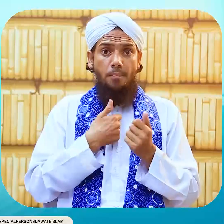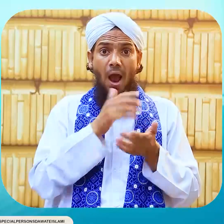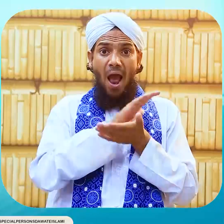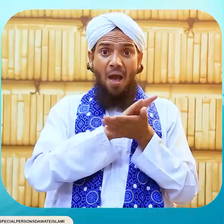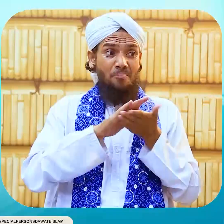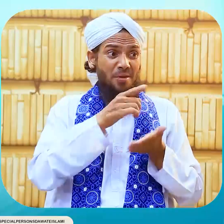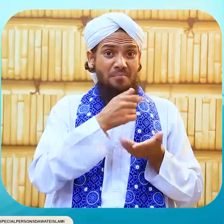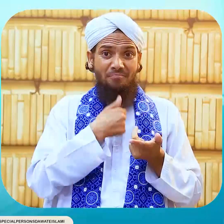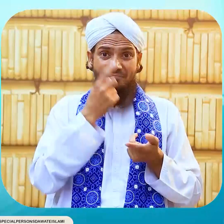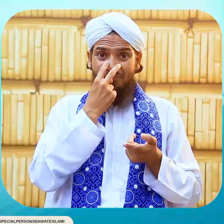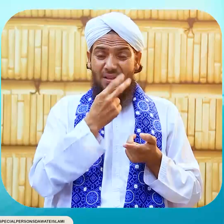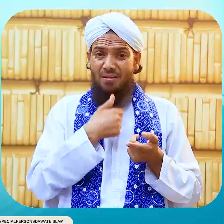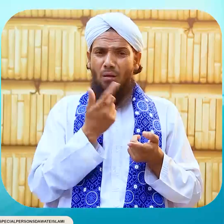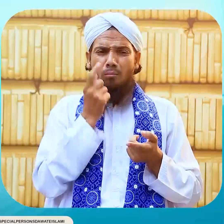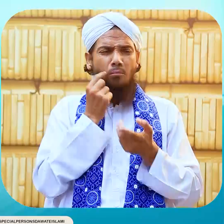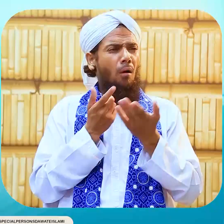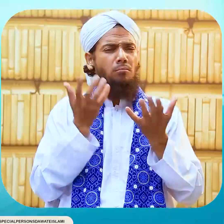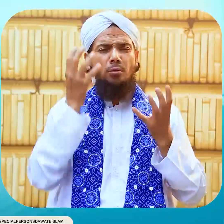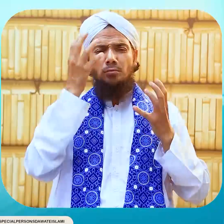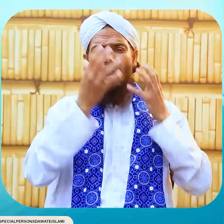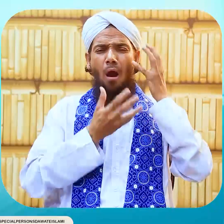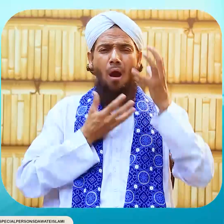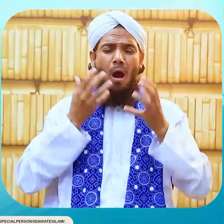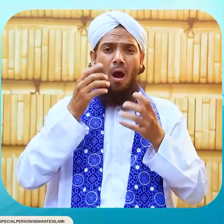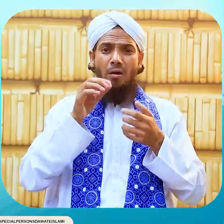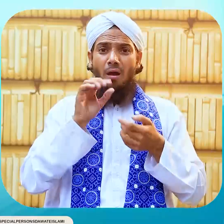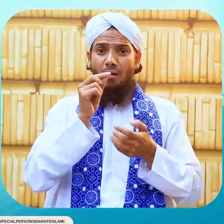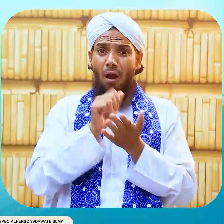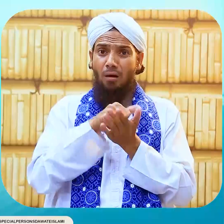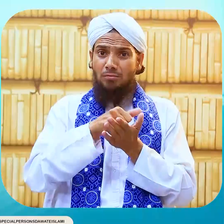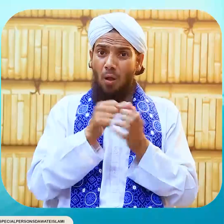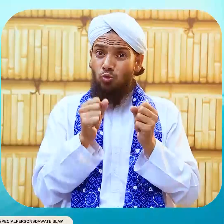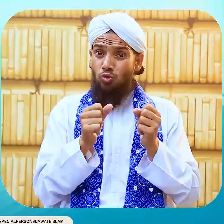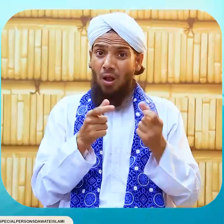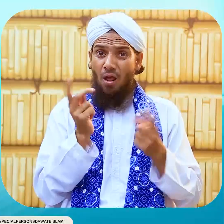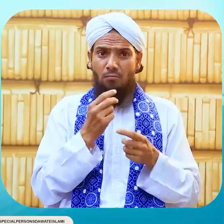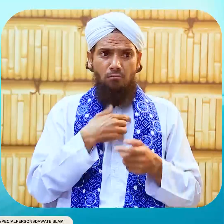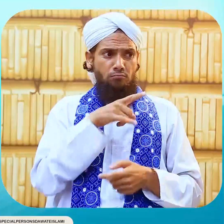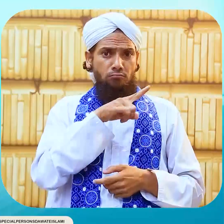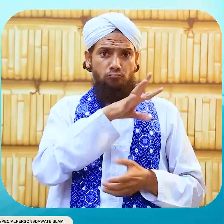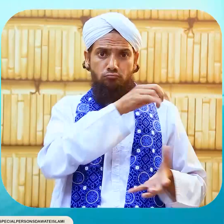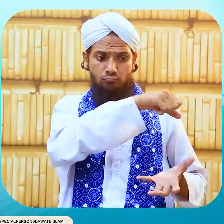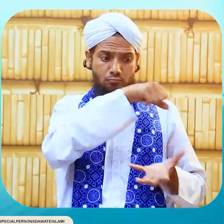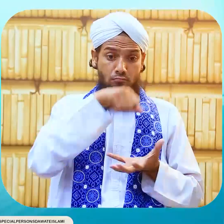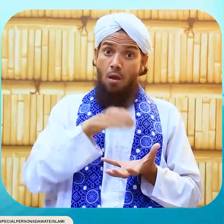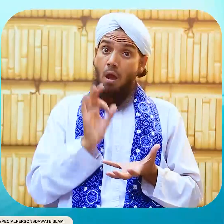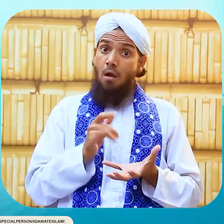اللہ ہی طلال نے دیکھا کہ جب لوگ بڑے پریشان ہیں اناج کی تکلیف ہے آپ نے وہ دس ہزار درم جو شخص نے آپ کو دیئے تھے اس کا